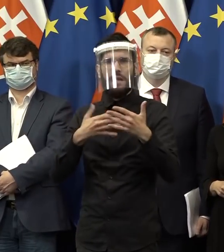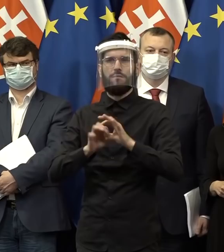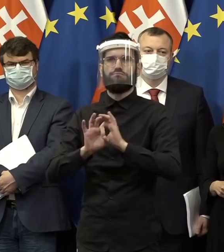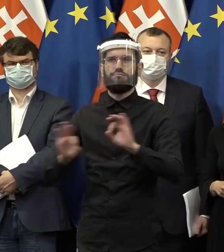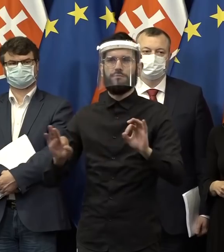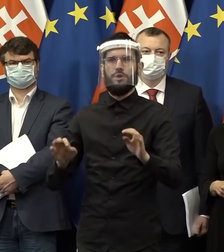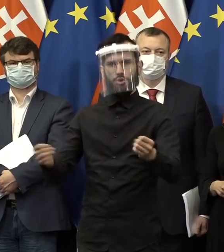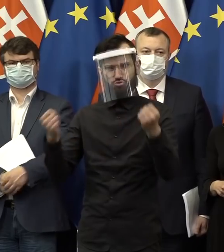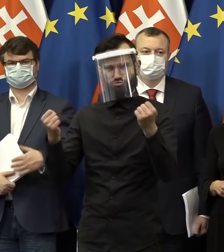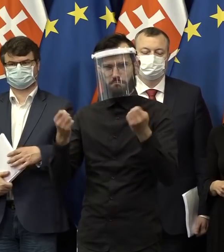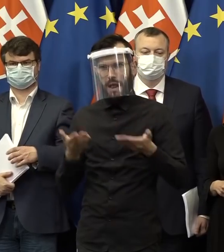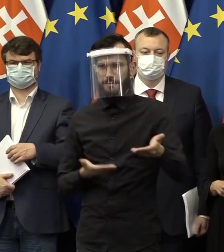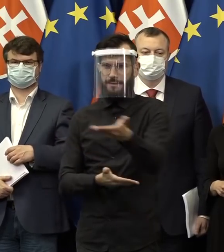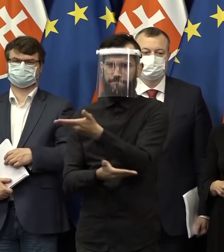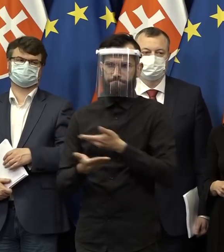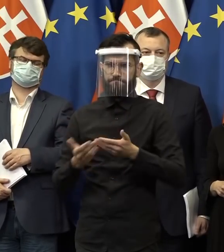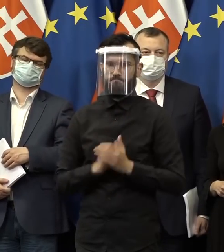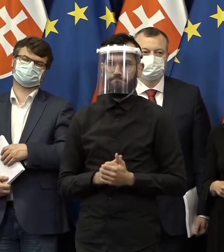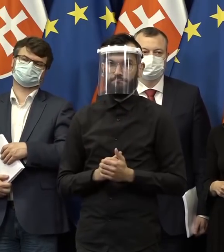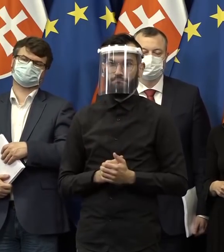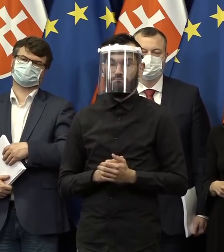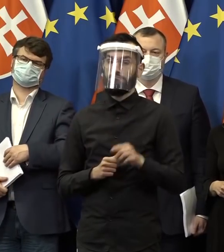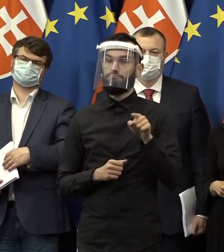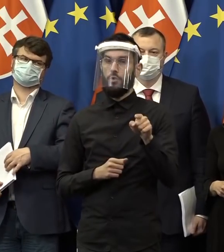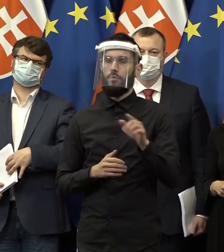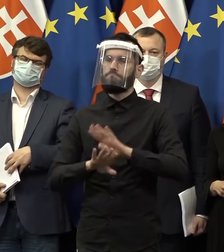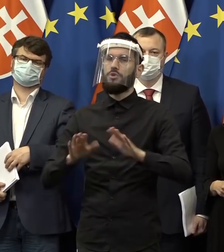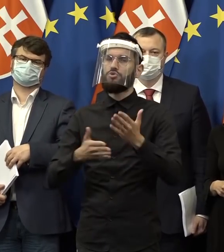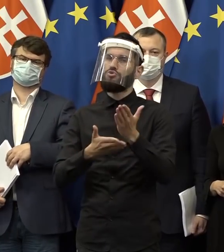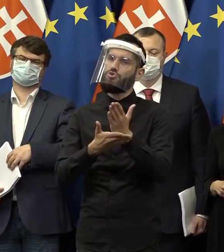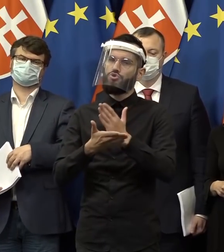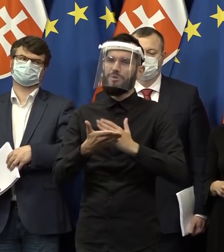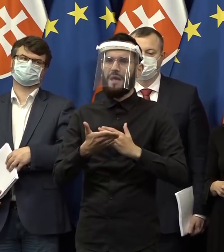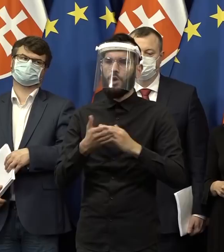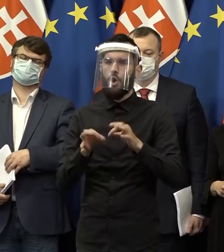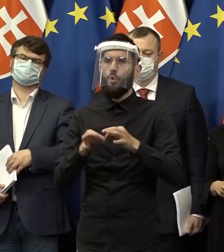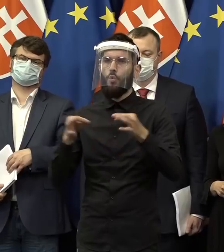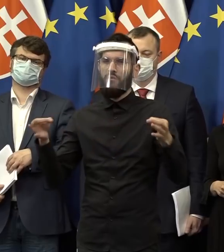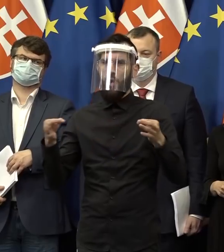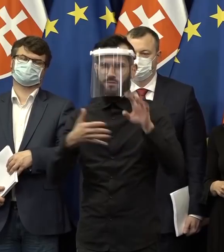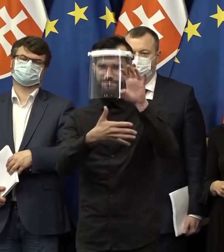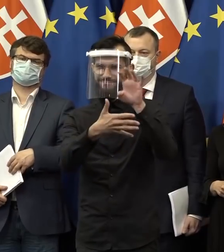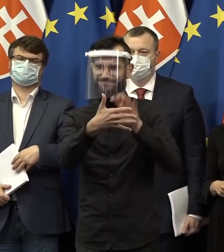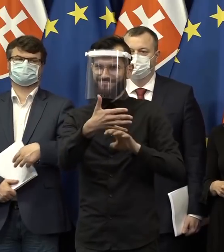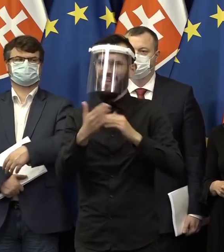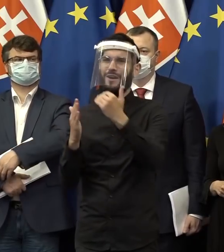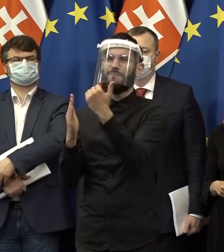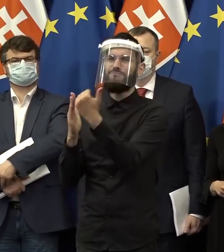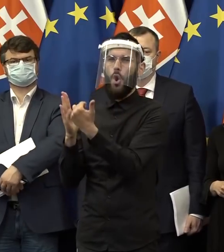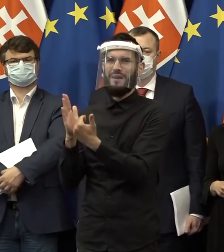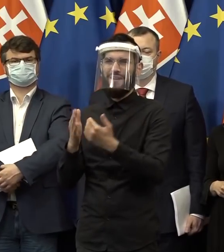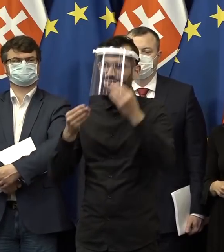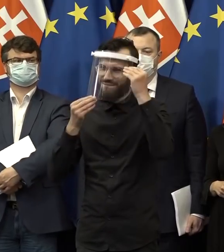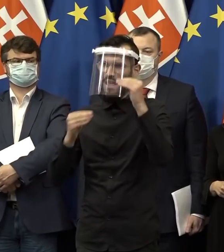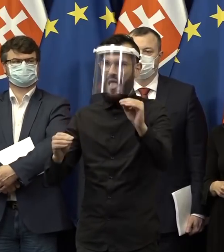Držme si všetci palce. Toto je časť z úvodu programového vyhlásenia vlády a tá,